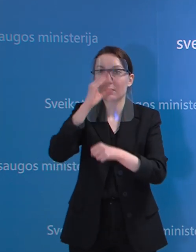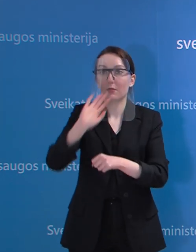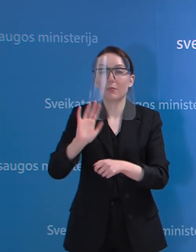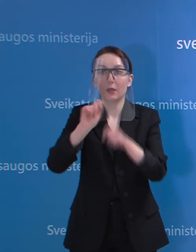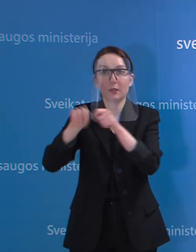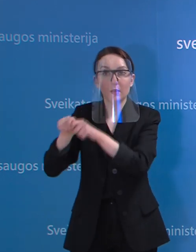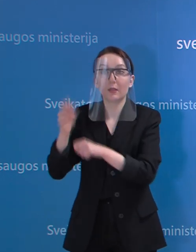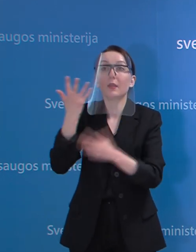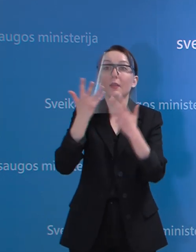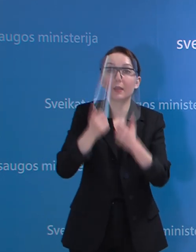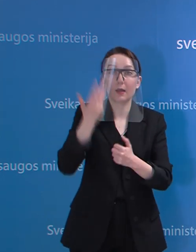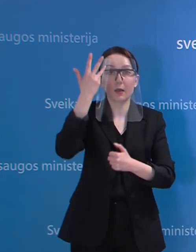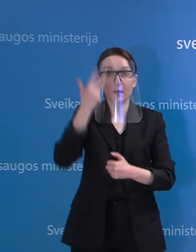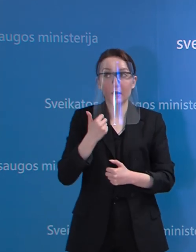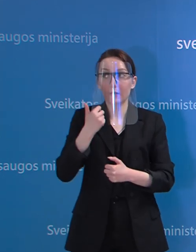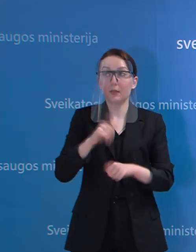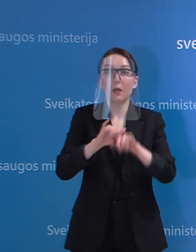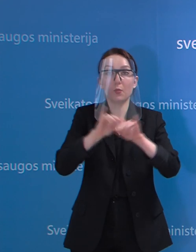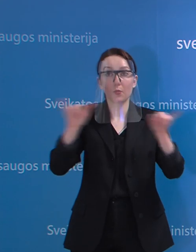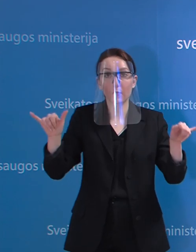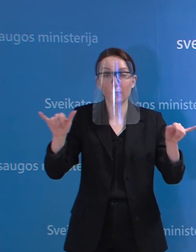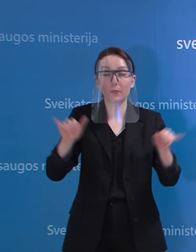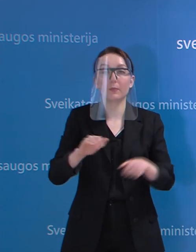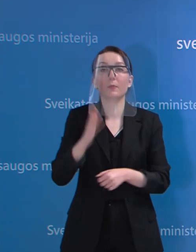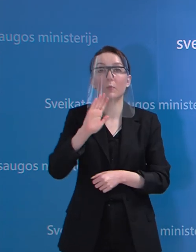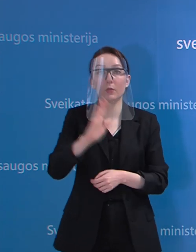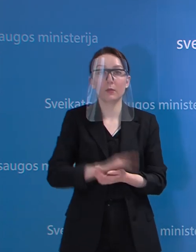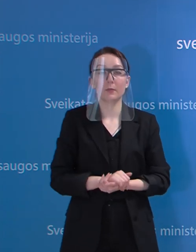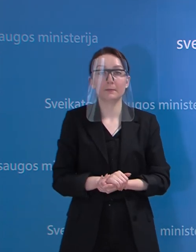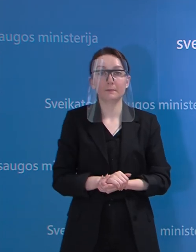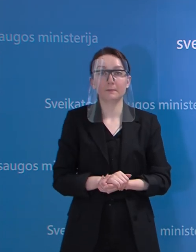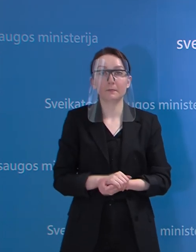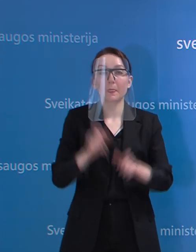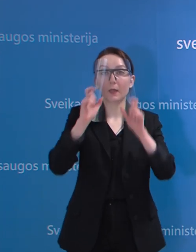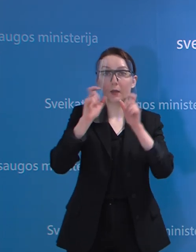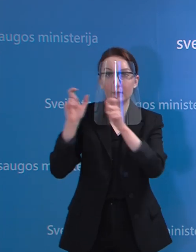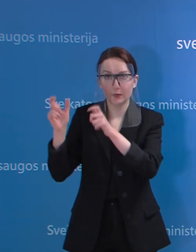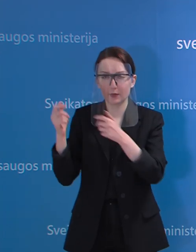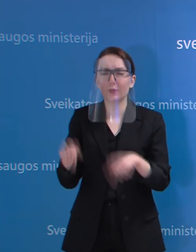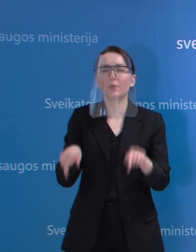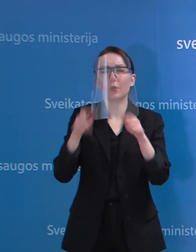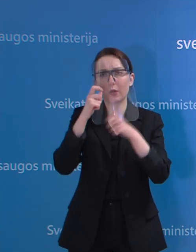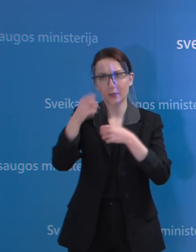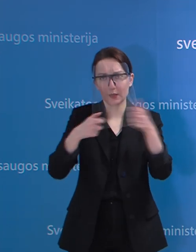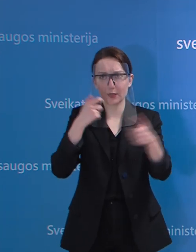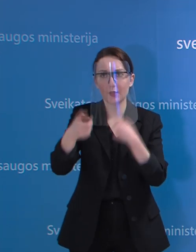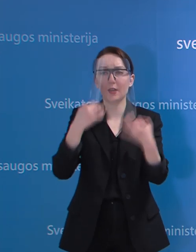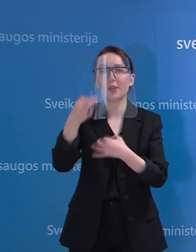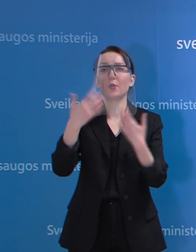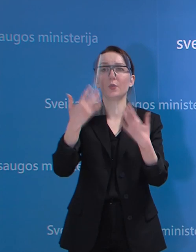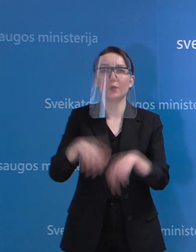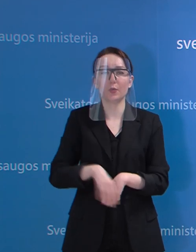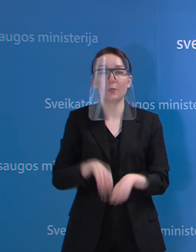Kiek ir kada ketinama dar plėsti tyrimų apimtis? Tai aš iš šitos klausimus jau nekart atsakinėjau, galiu tik